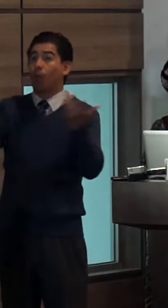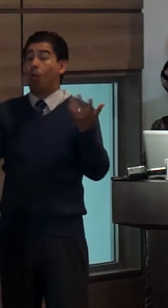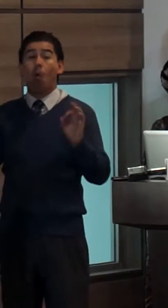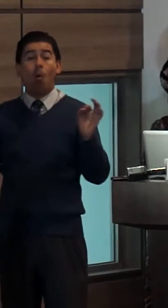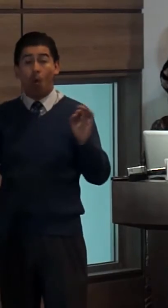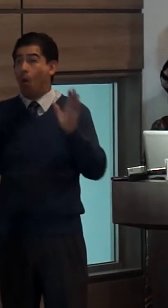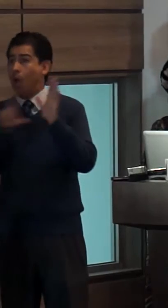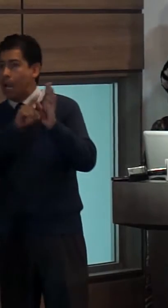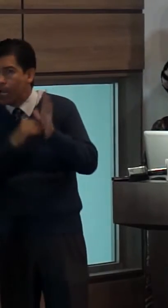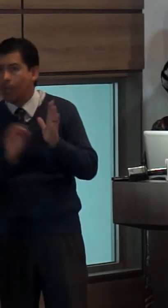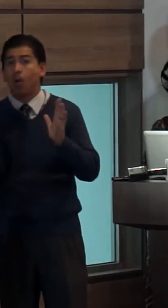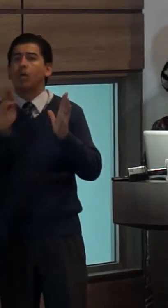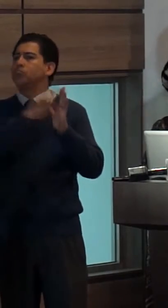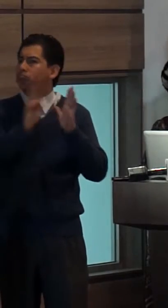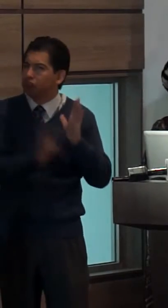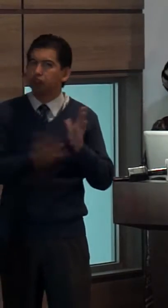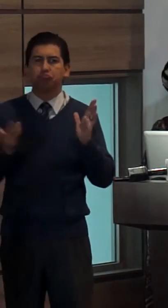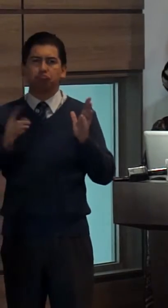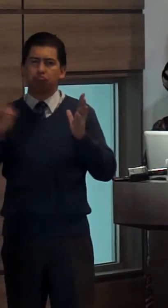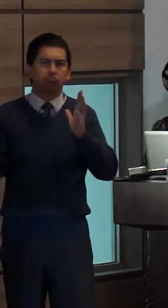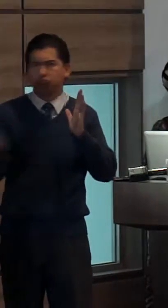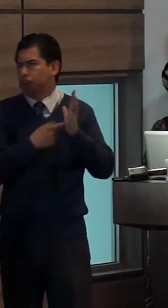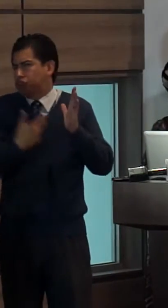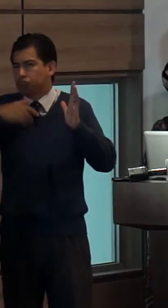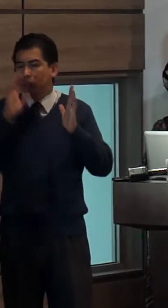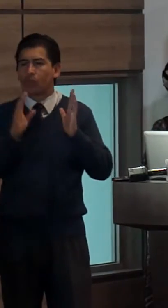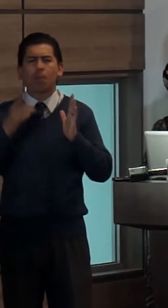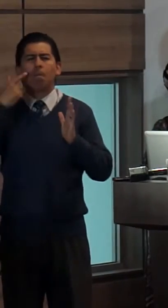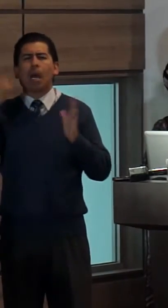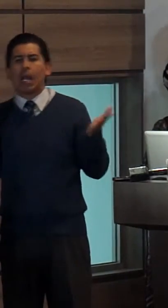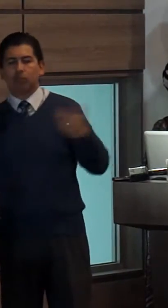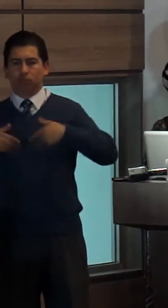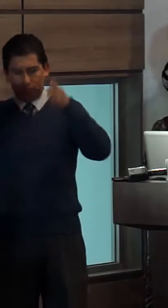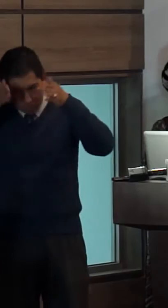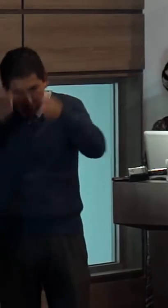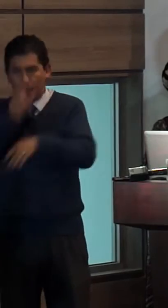toda norma que se dicta siempre lleva la impronta de los derechos humanos